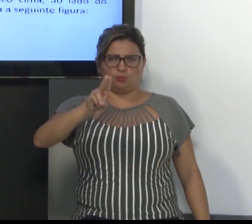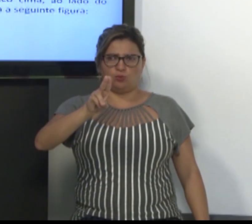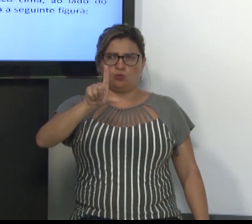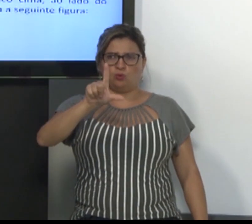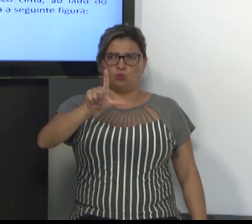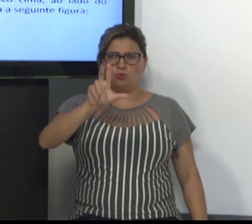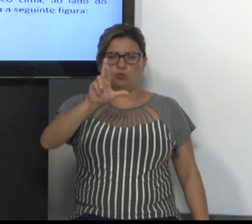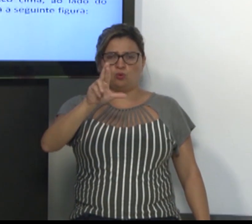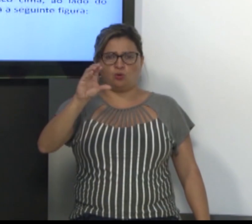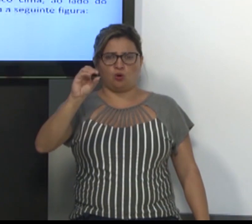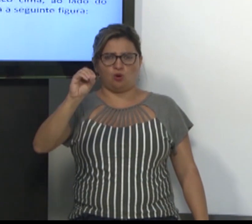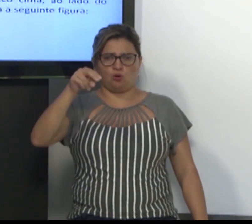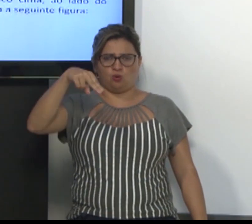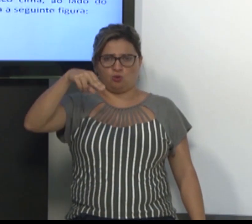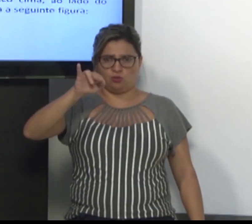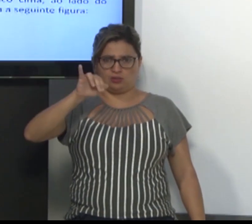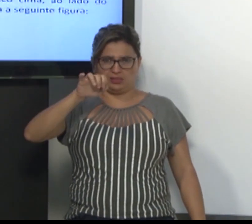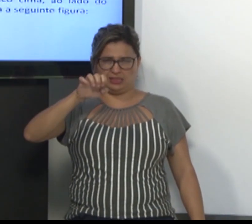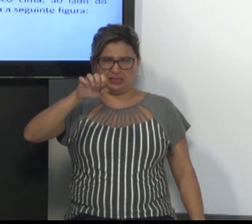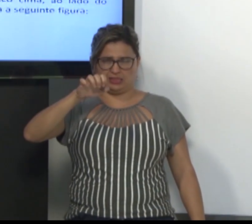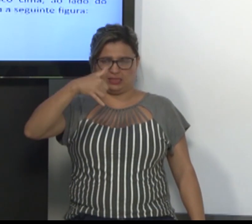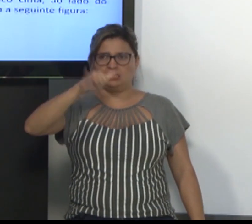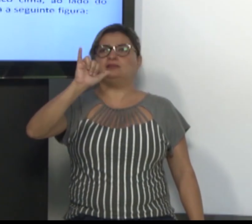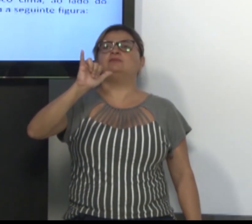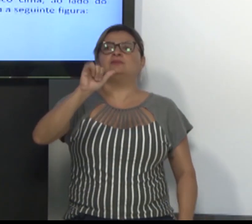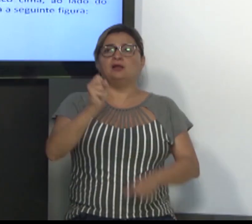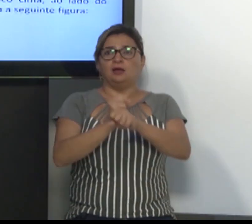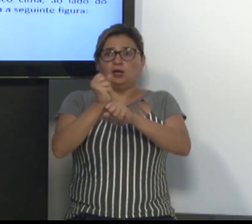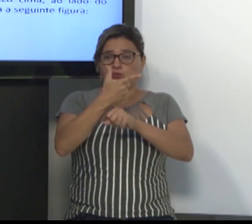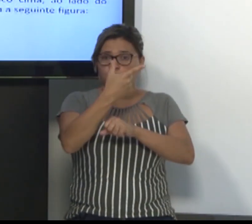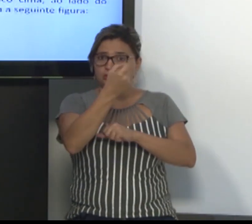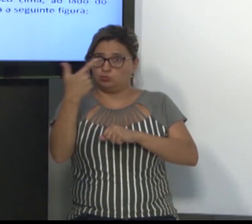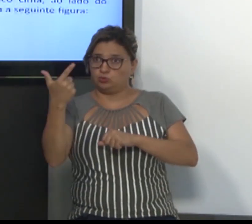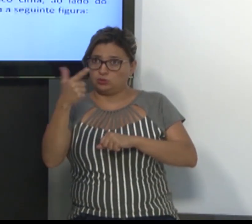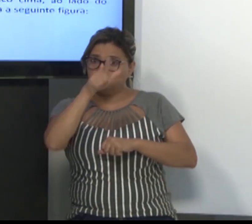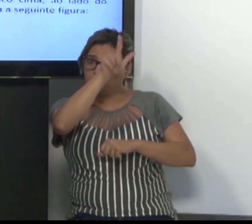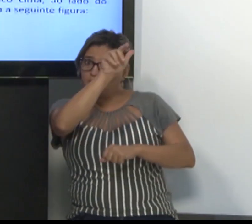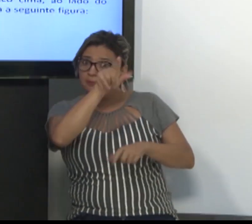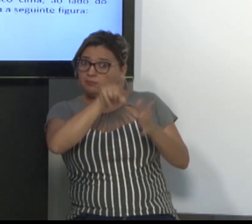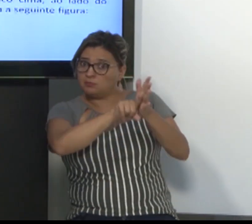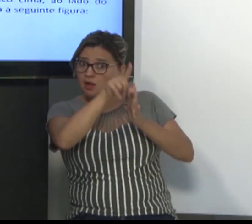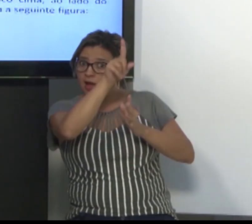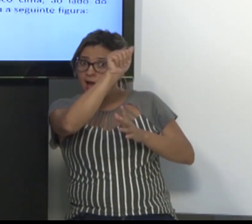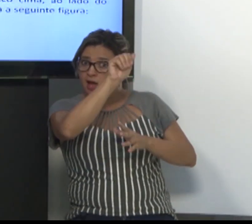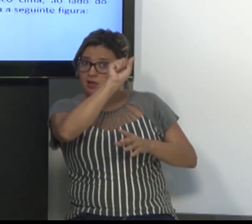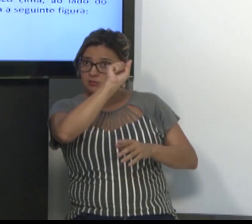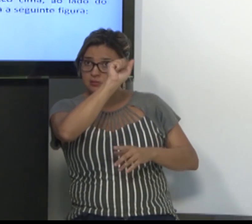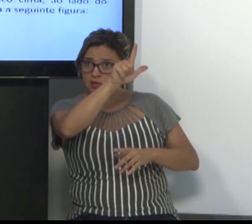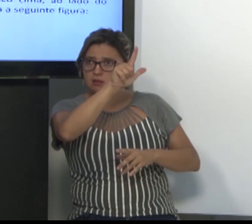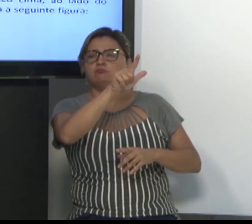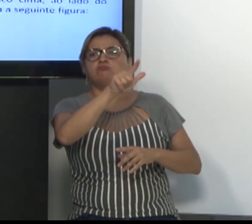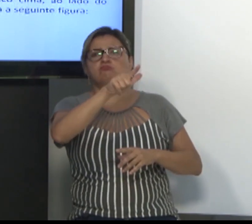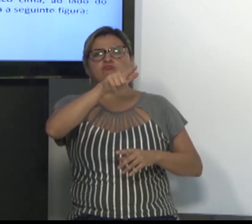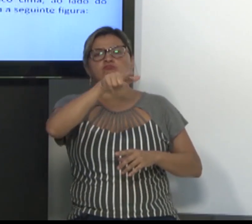realizadas pelo autor Moore, no ano de 2002, nas línguas de sinais